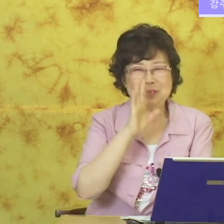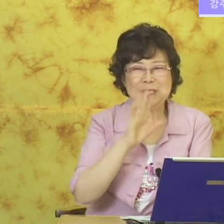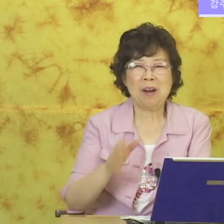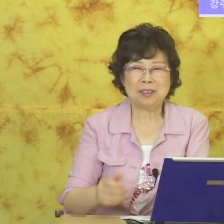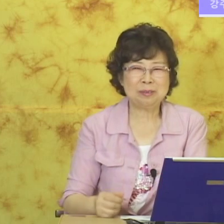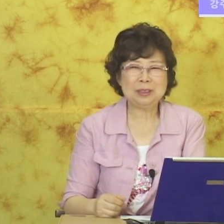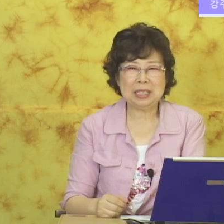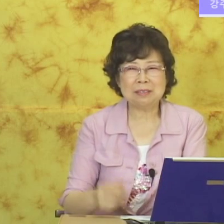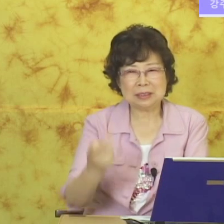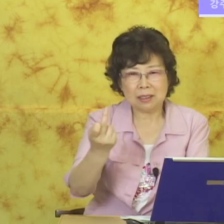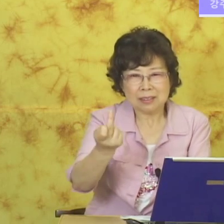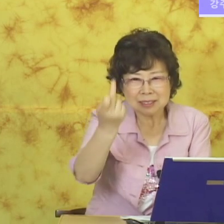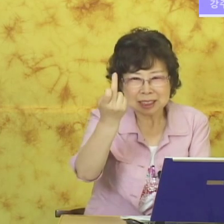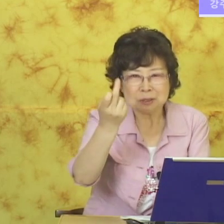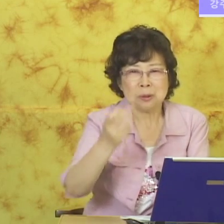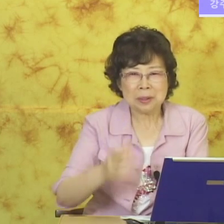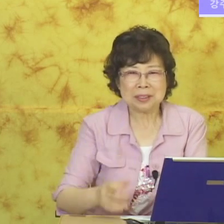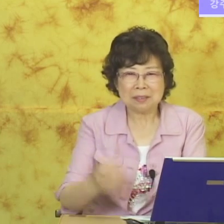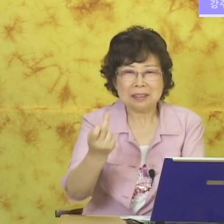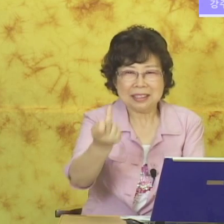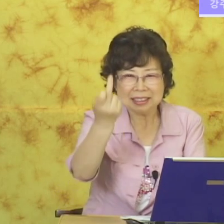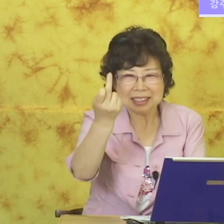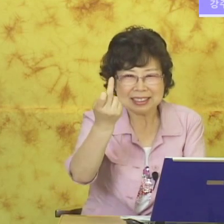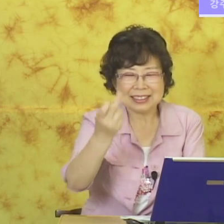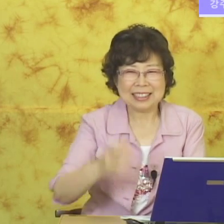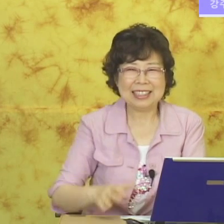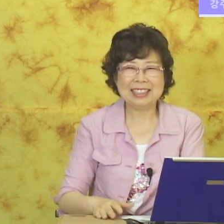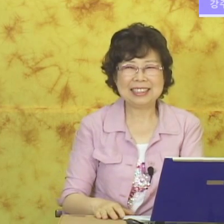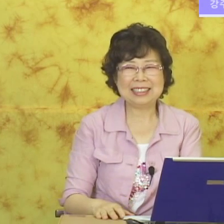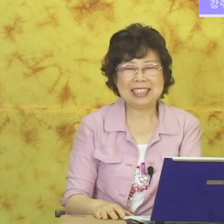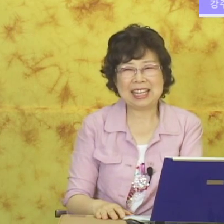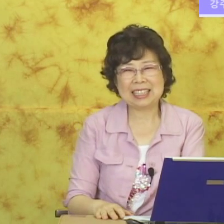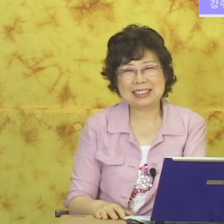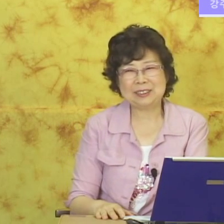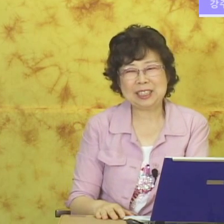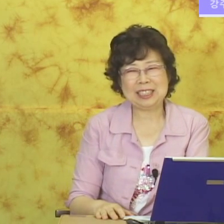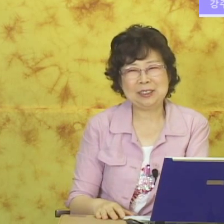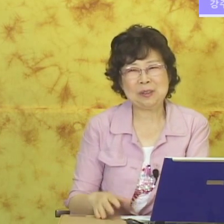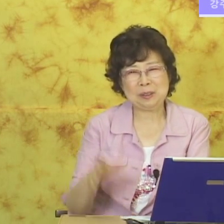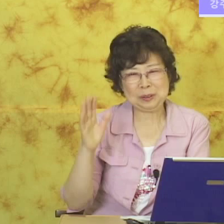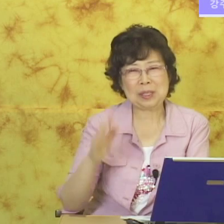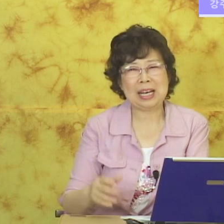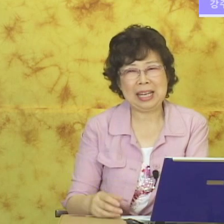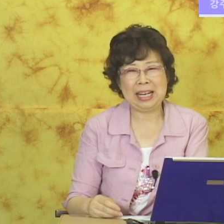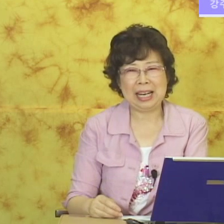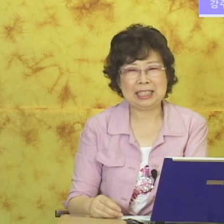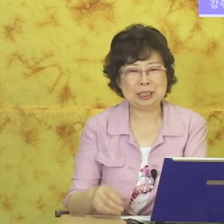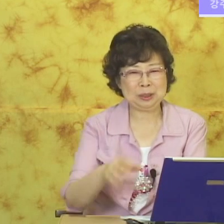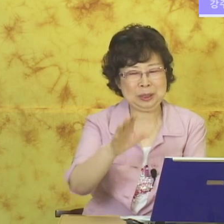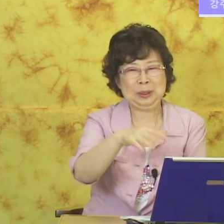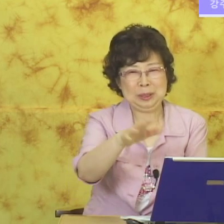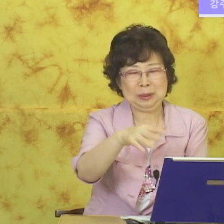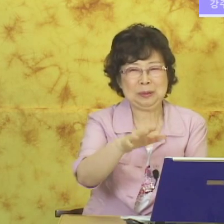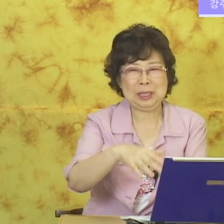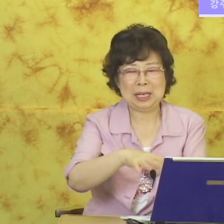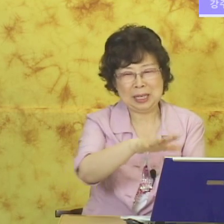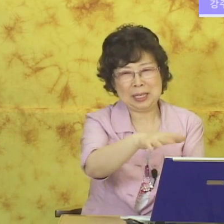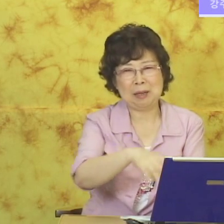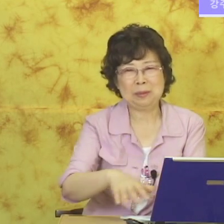형 부르지 않고 그냥 이제 수업이 왔다고요. 이렇게 하는 거예요. 그러니까 우리 또 조카 애가 저거 둘이가 남